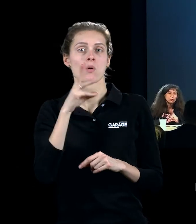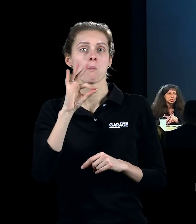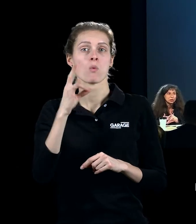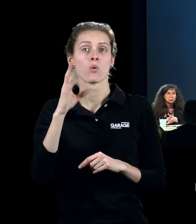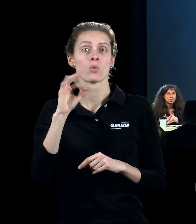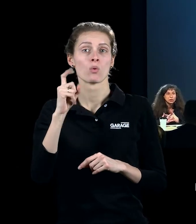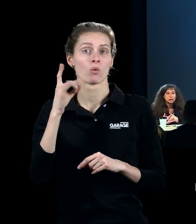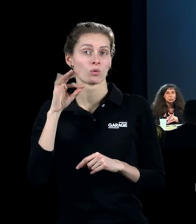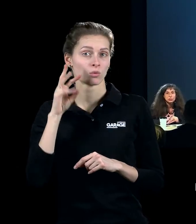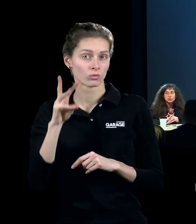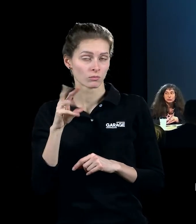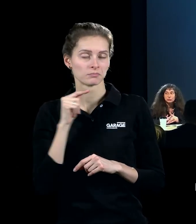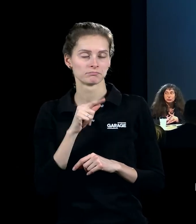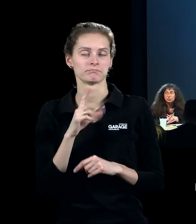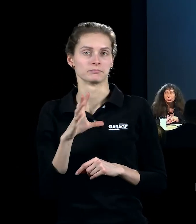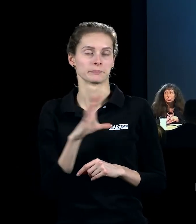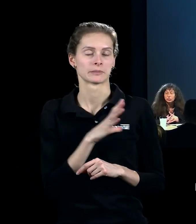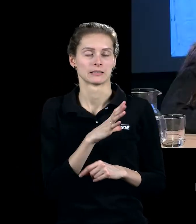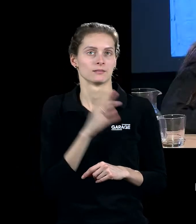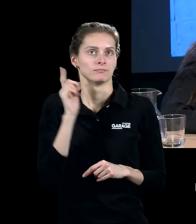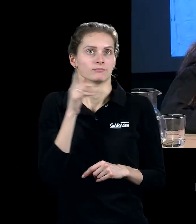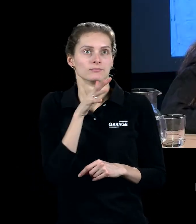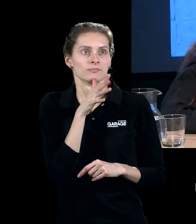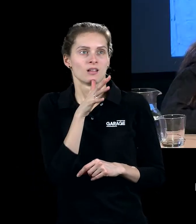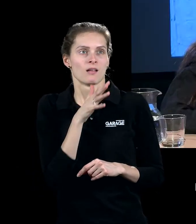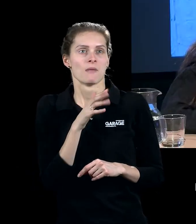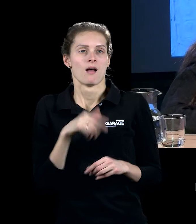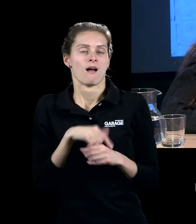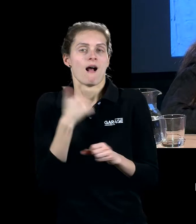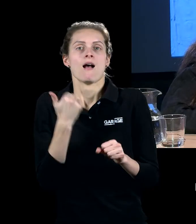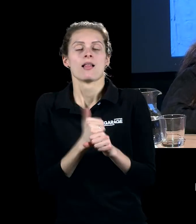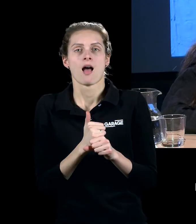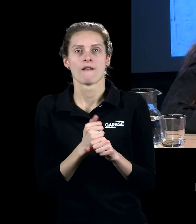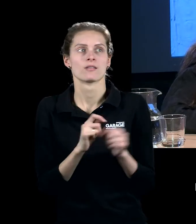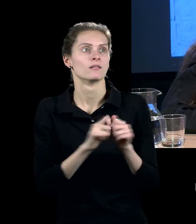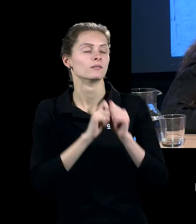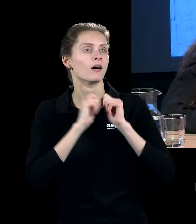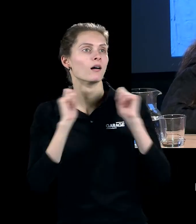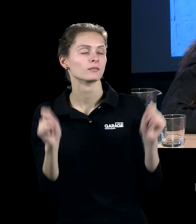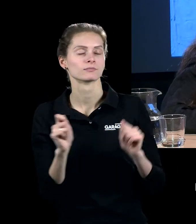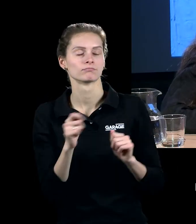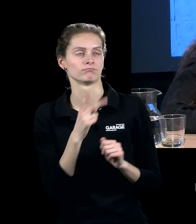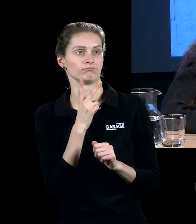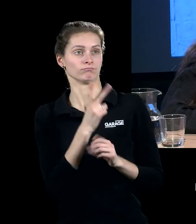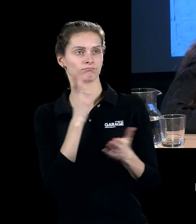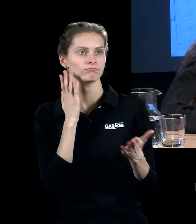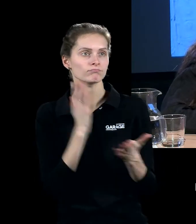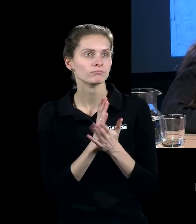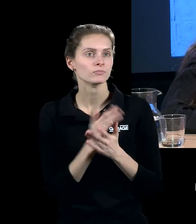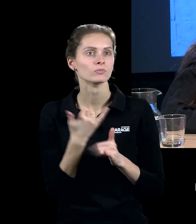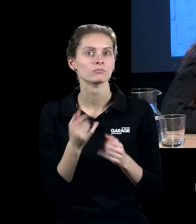Монохромы тогда были одним из главных открытий этого времени, потому что одновременно